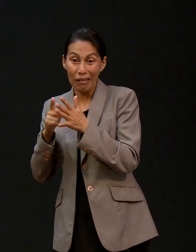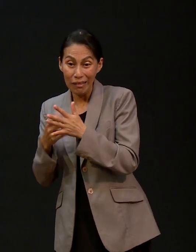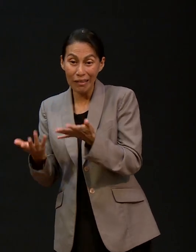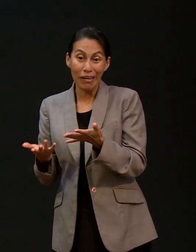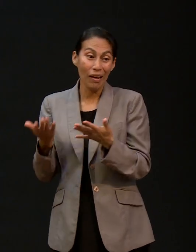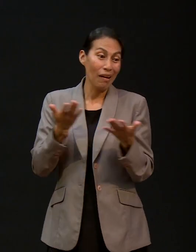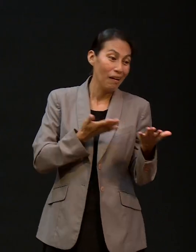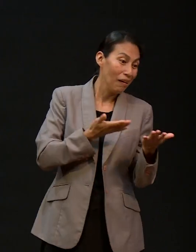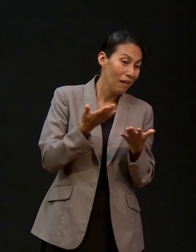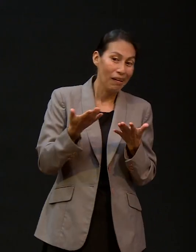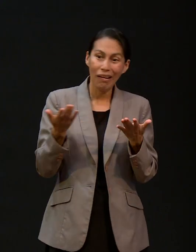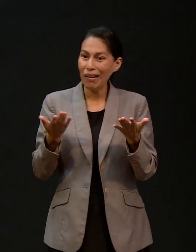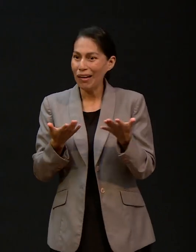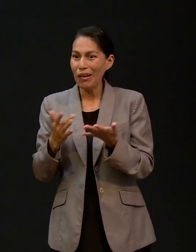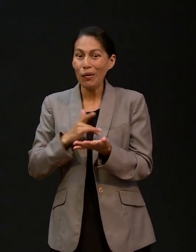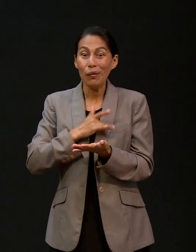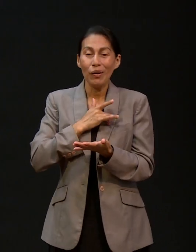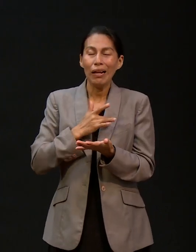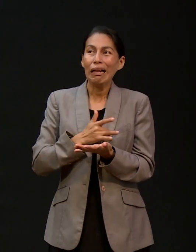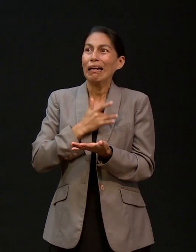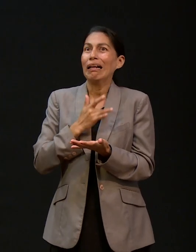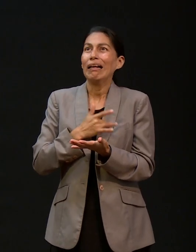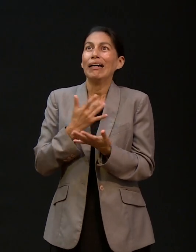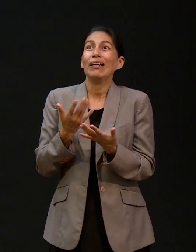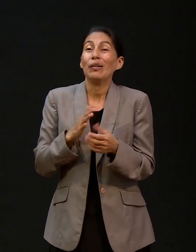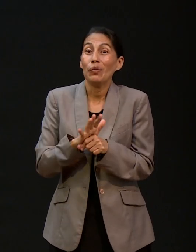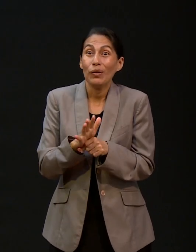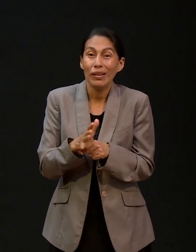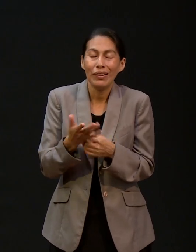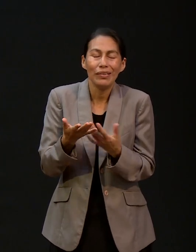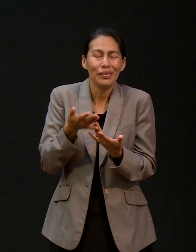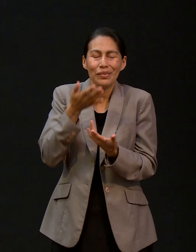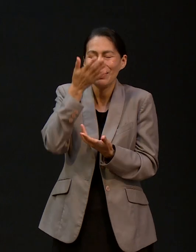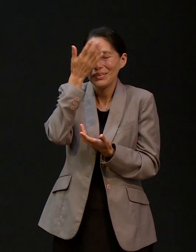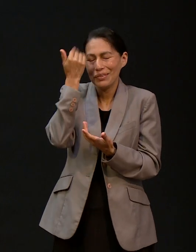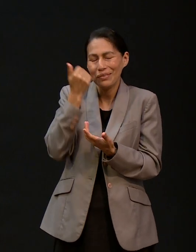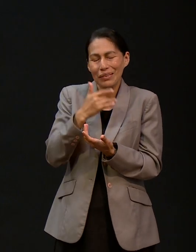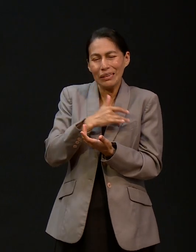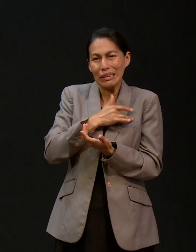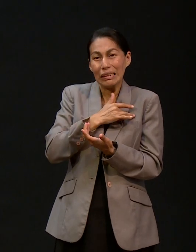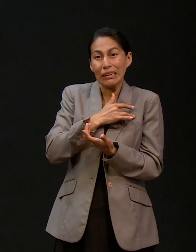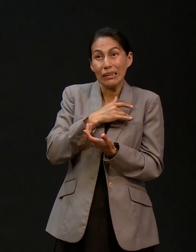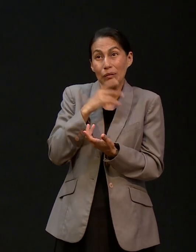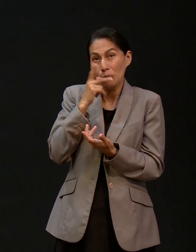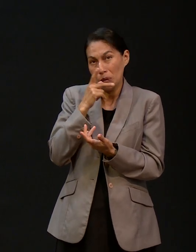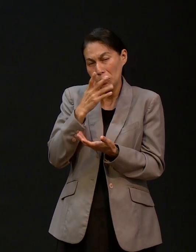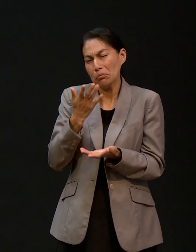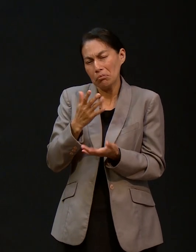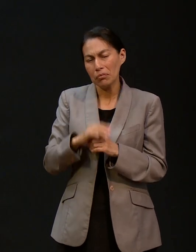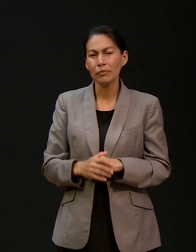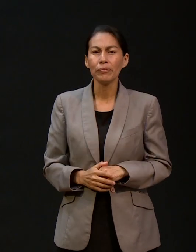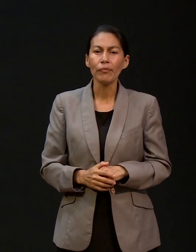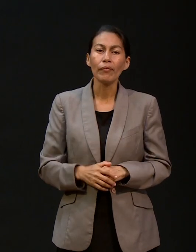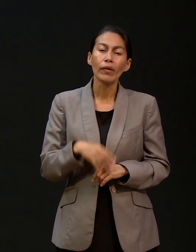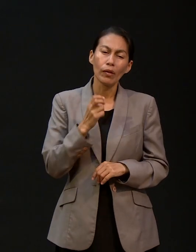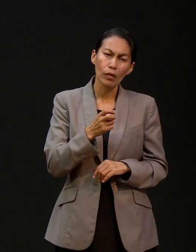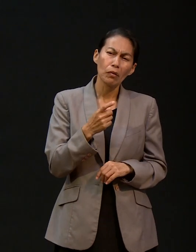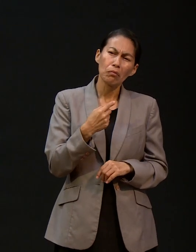para la medicina, nos vamos para la teología. El corazón me decía, teología. Y así es que elevamos una